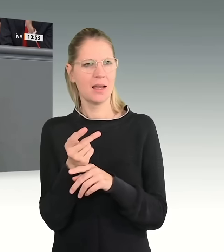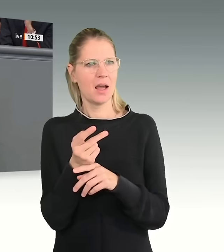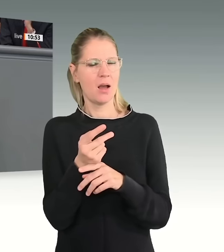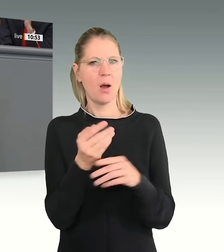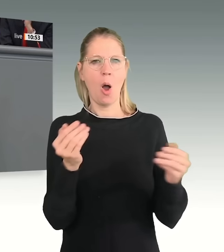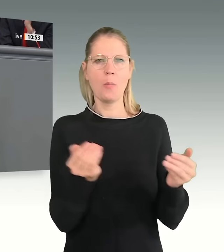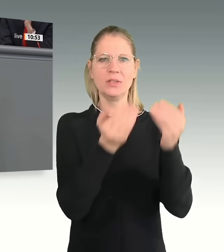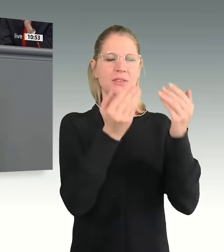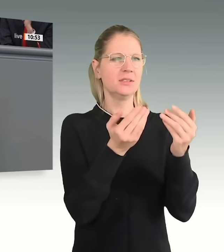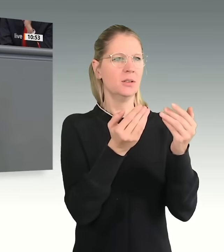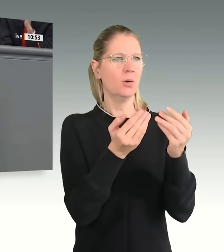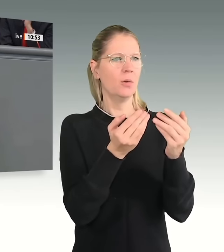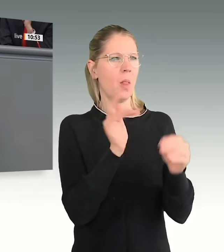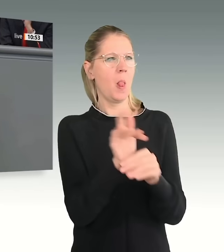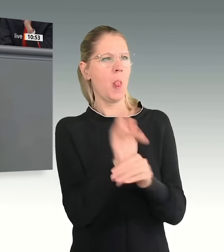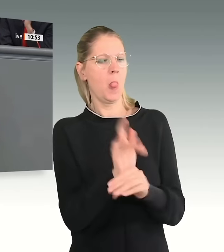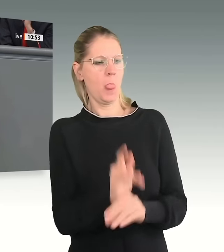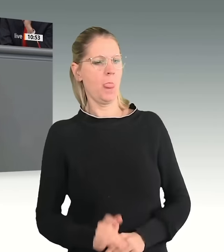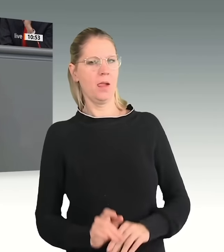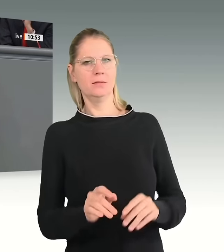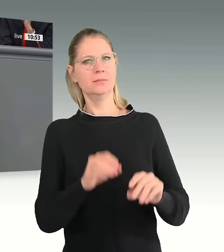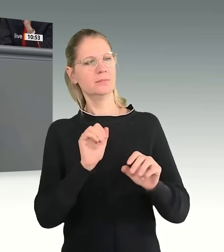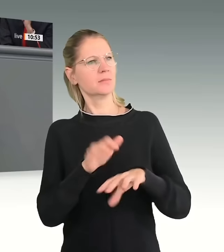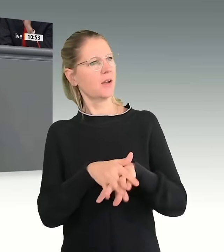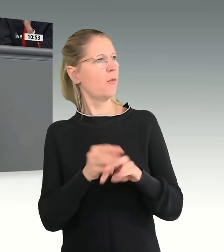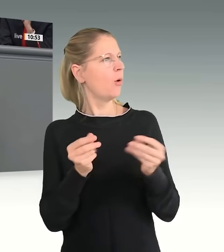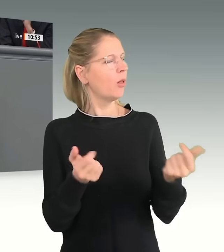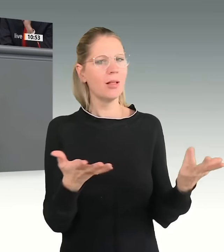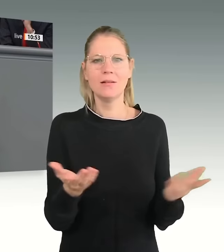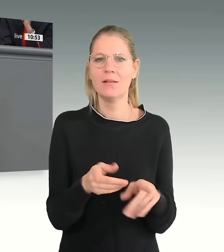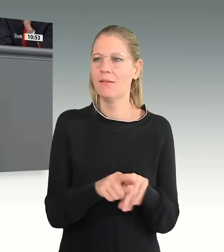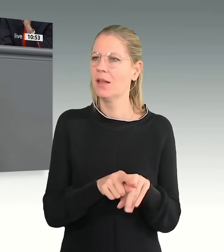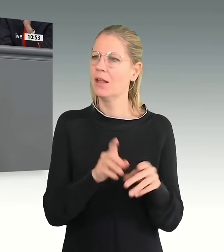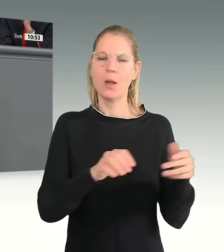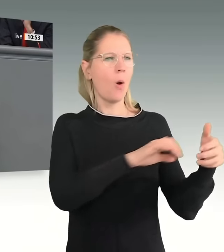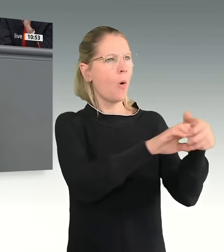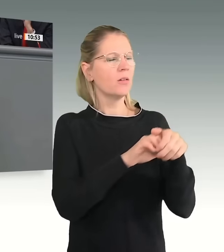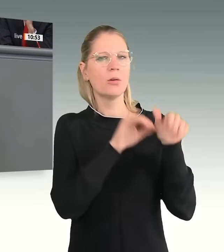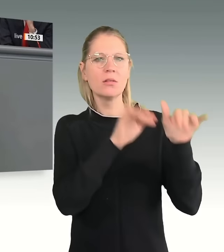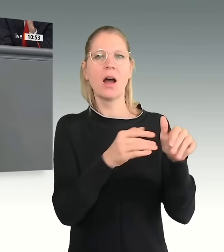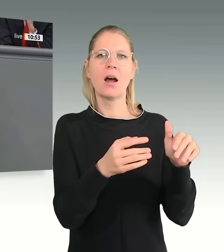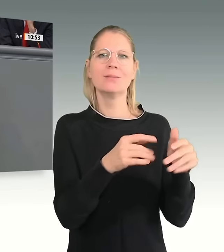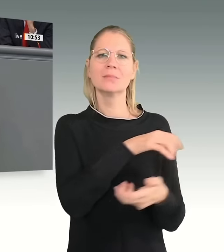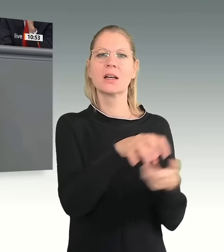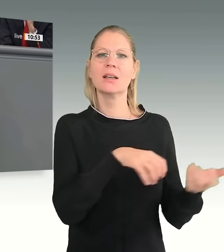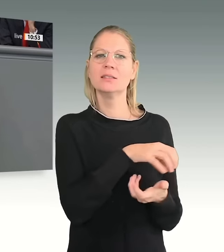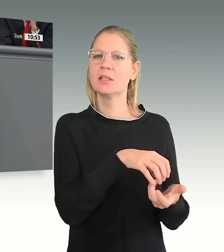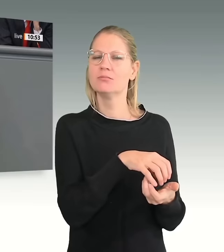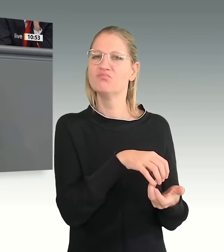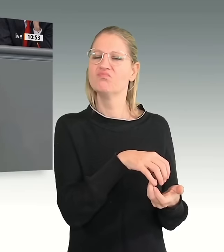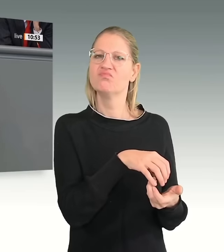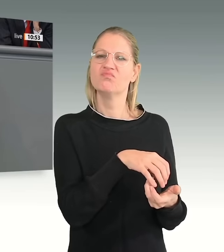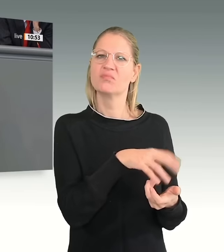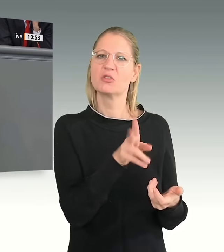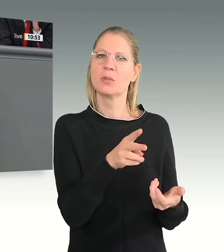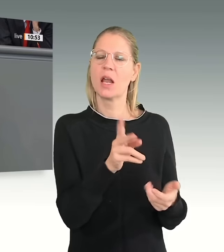abarbeiten, könnte man ja meinen, die Union sei in einer großen Krise. Aber, meine sehr geehrten Damen und Herren, die katastrophalen